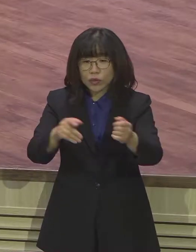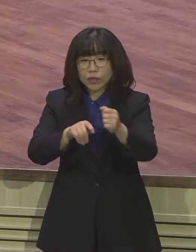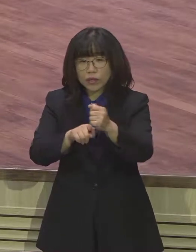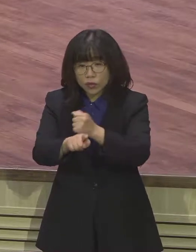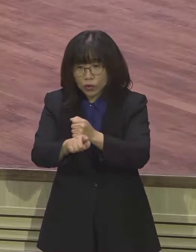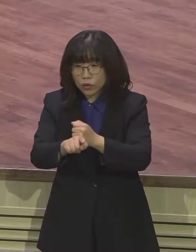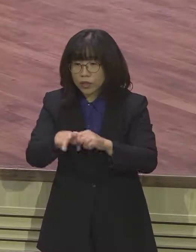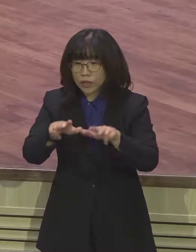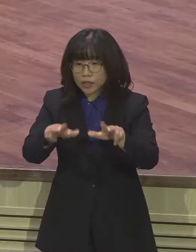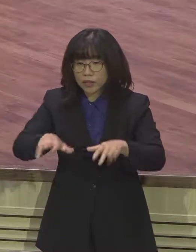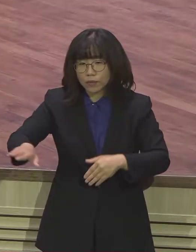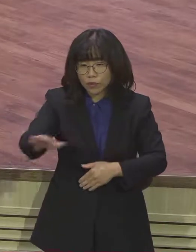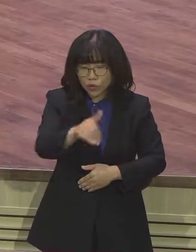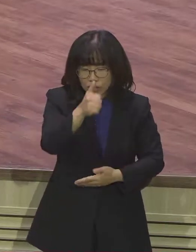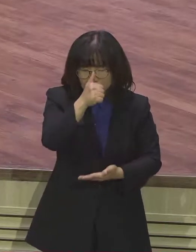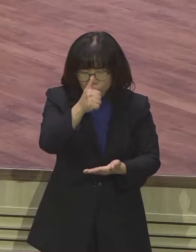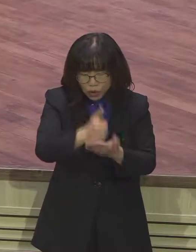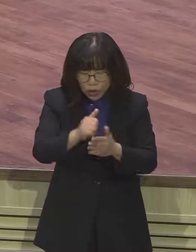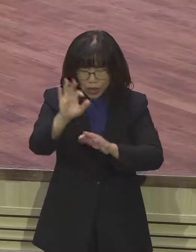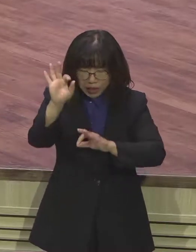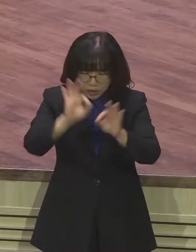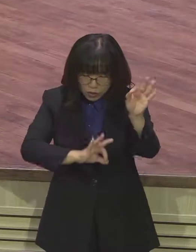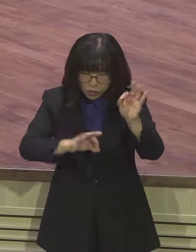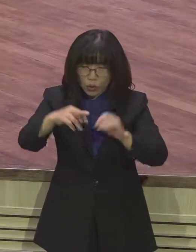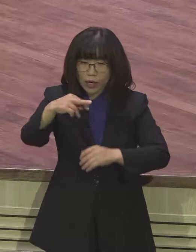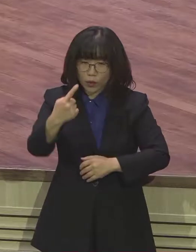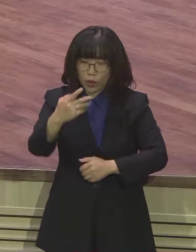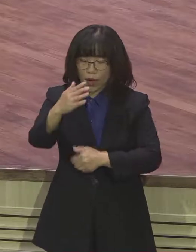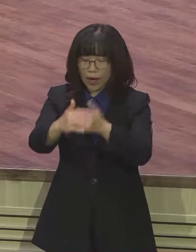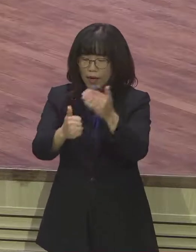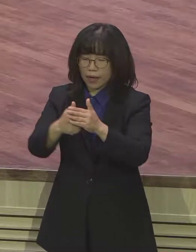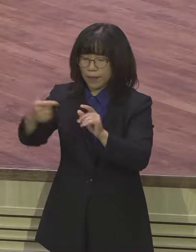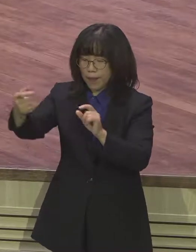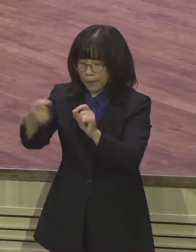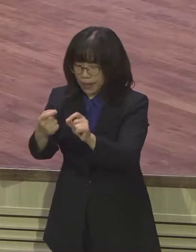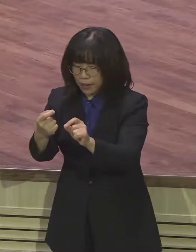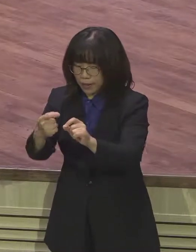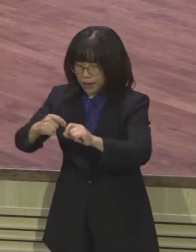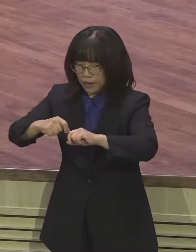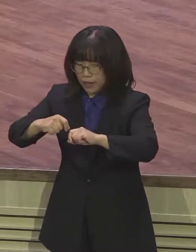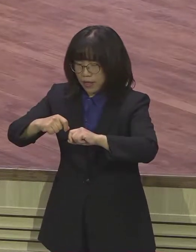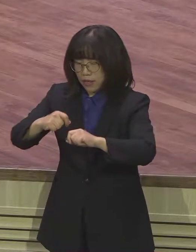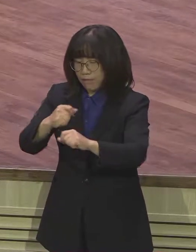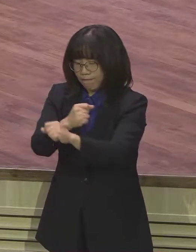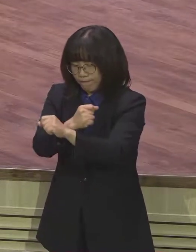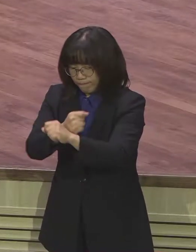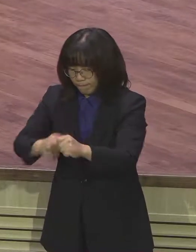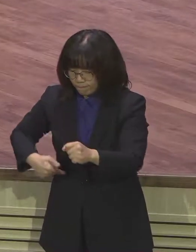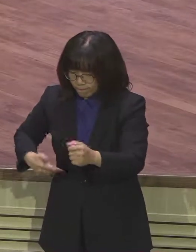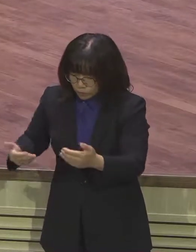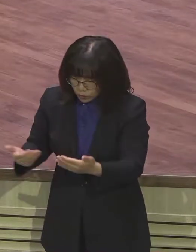복음을 알고 하나님 앞에 돌아서면 하나님이 회복시켜 주시겠다는 것입니다